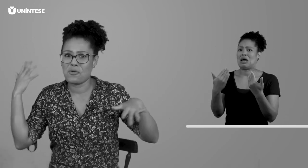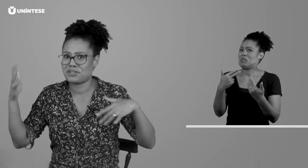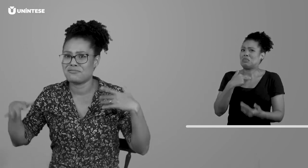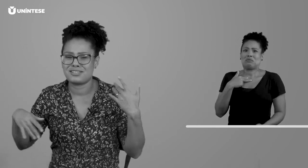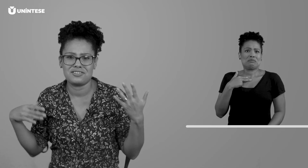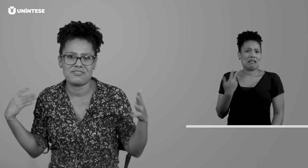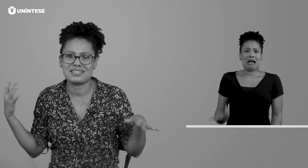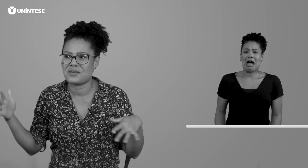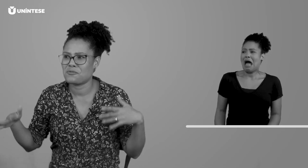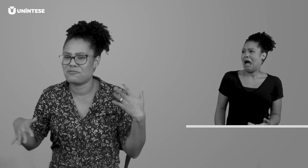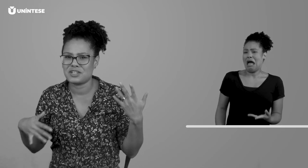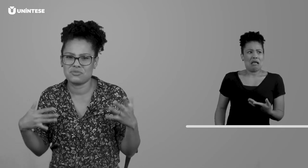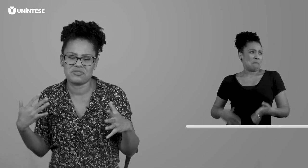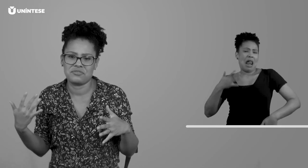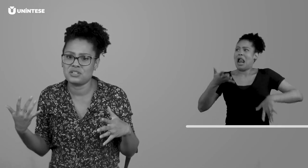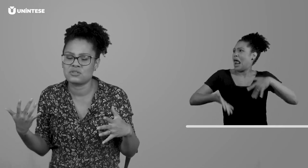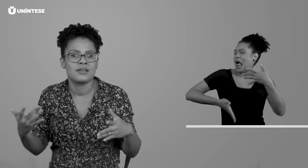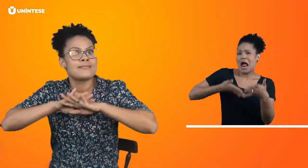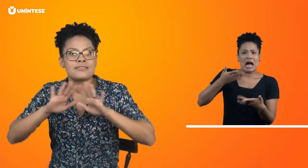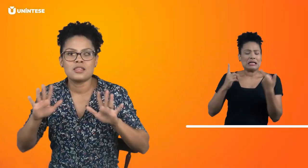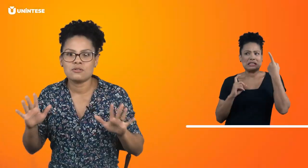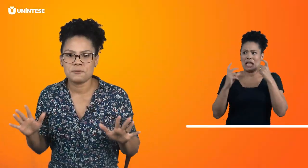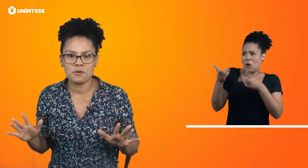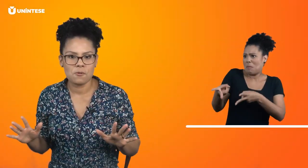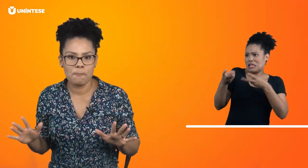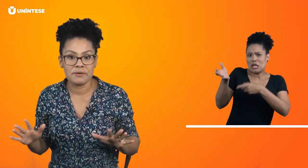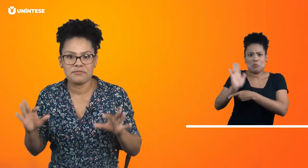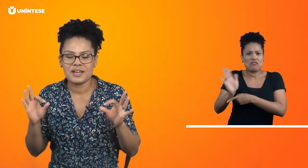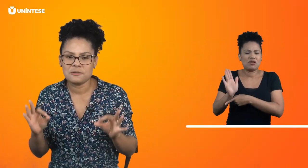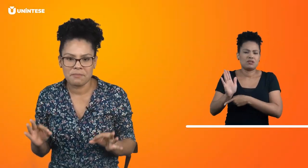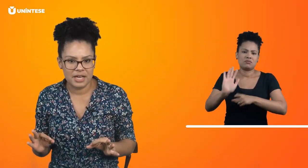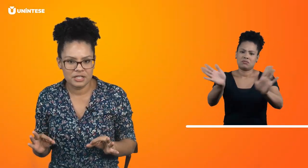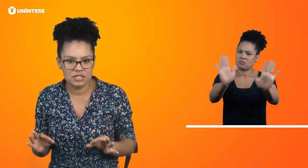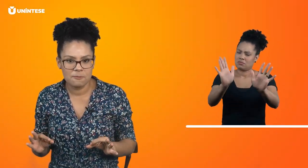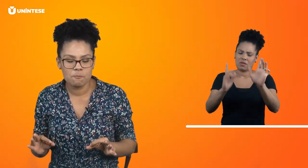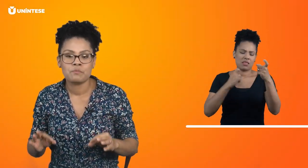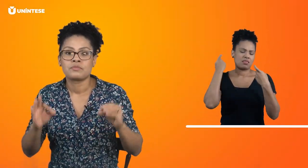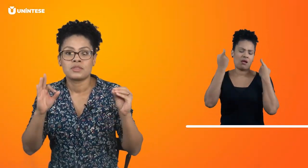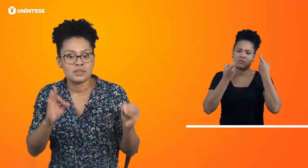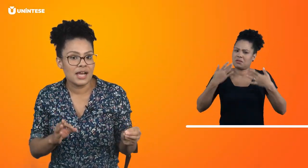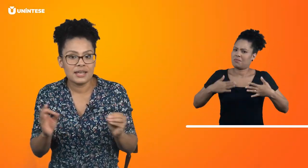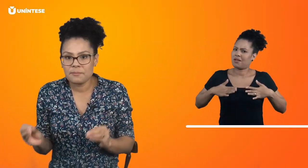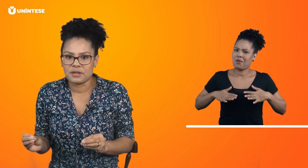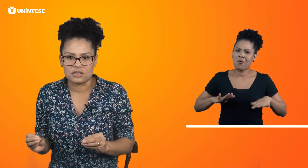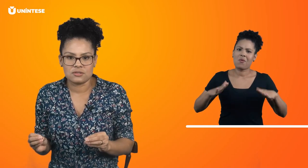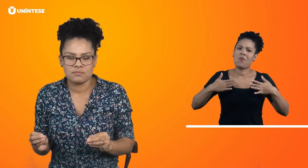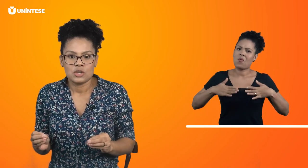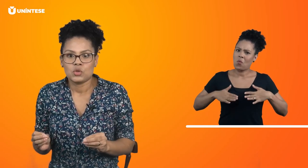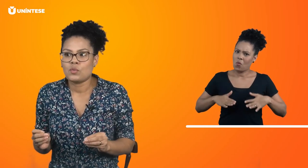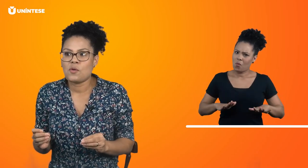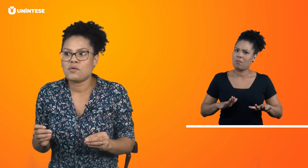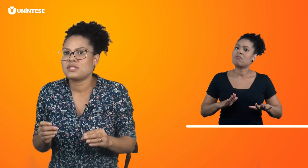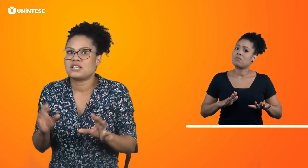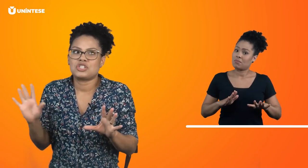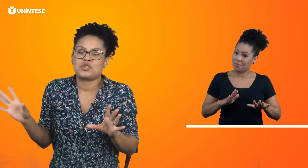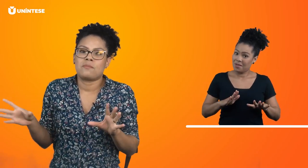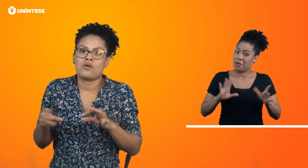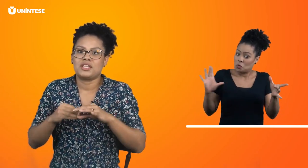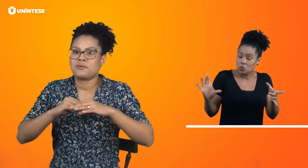bocas que vocês fazem, que eu vejo nos vídeos? Não se preocupa. Faz parte da Libras. Não é uma coisa que a gente bota para